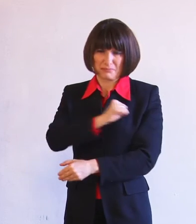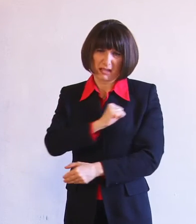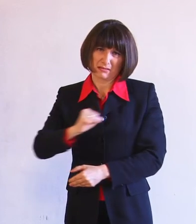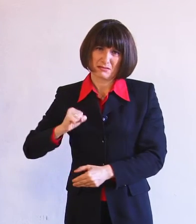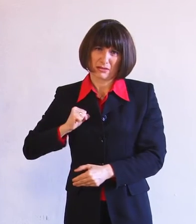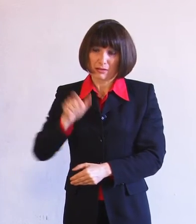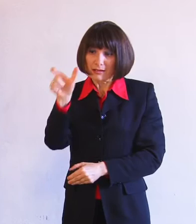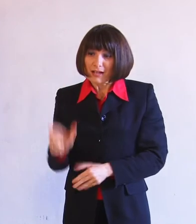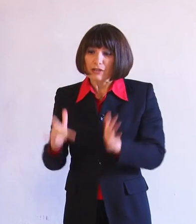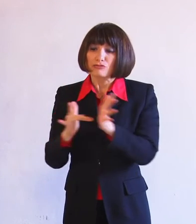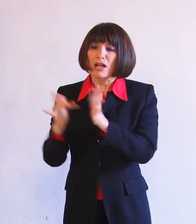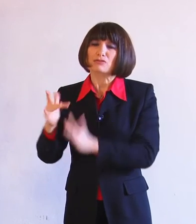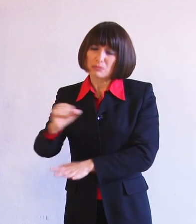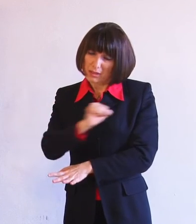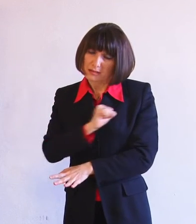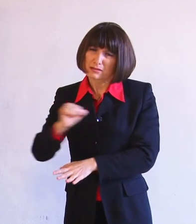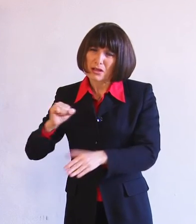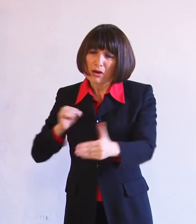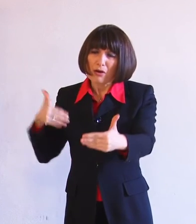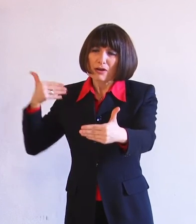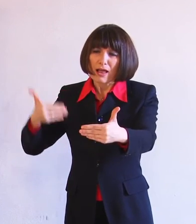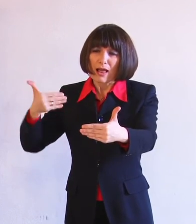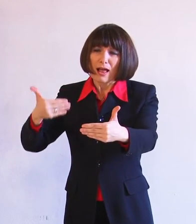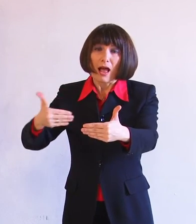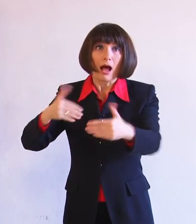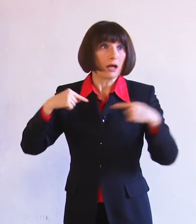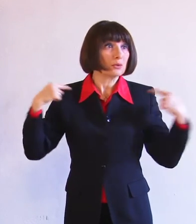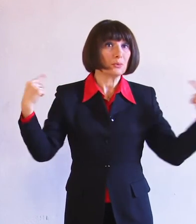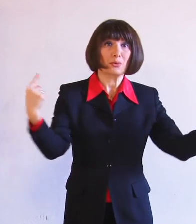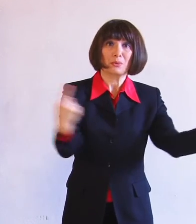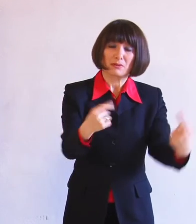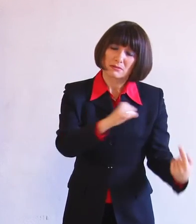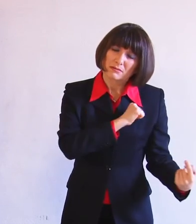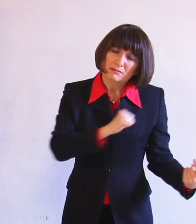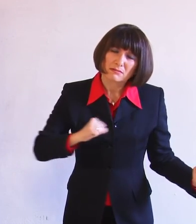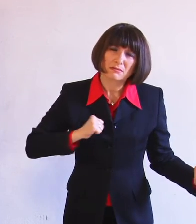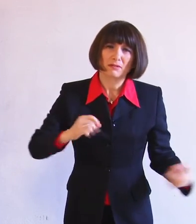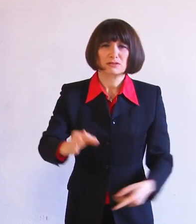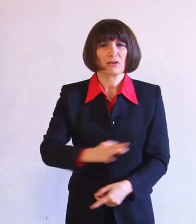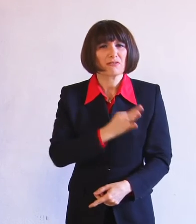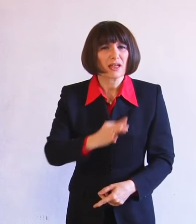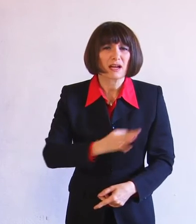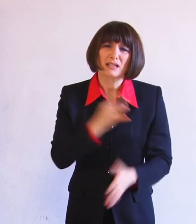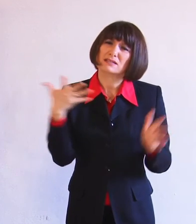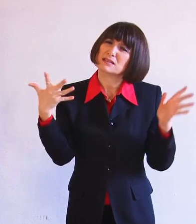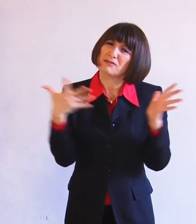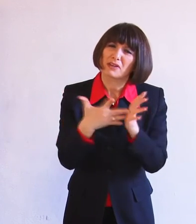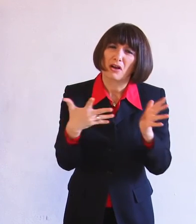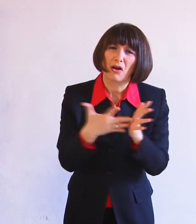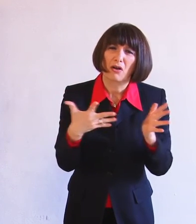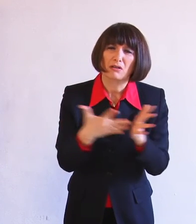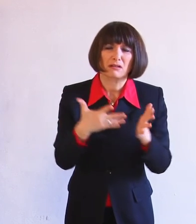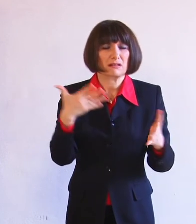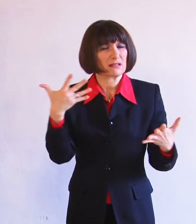Signore Gesù, ma insieme a Lui anche la passione di tutti noi, la nostra sofferenza, le nostre difficoltà, le nostre